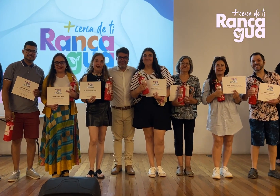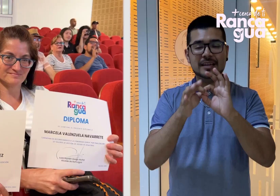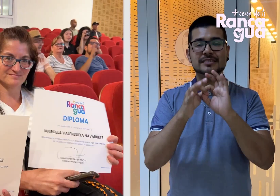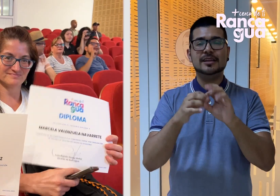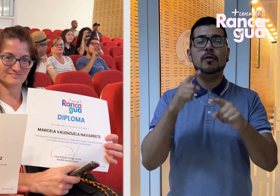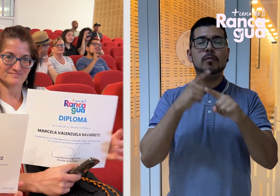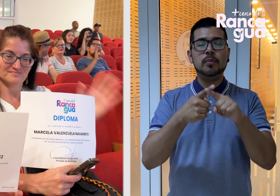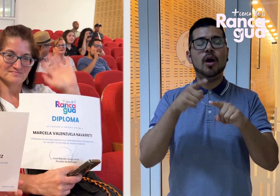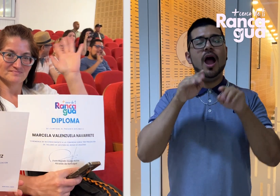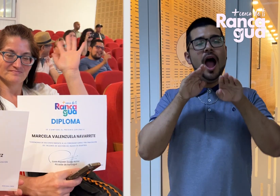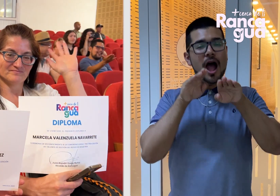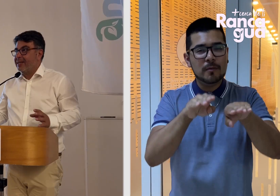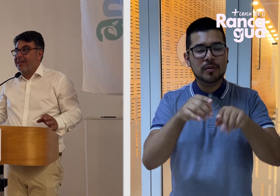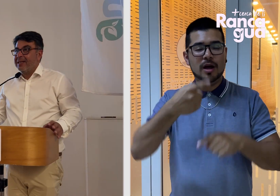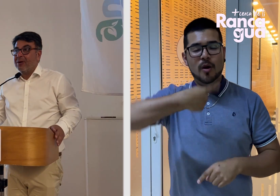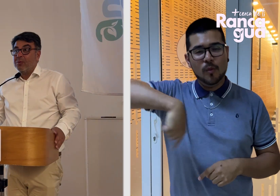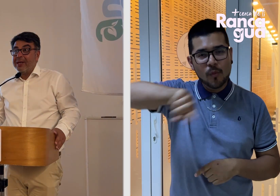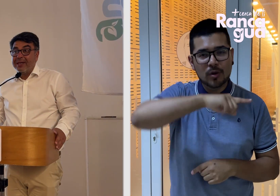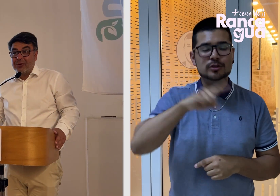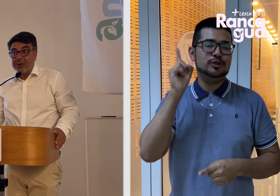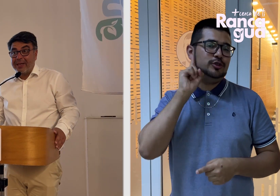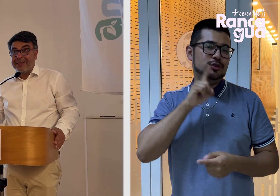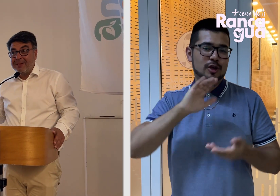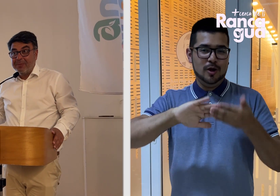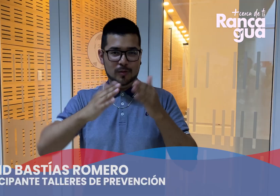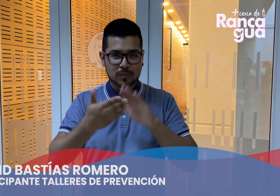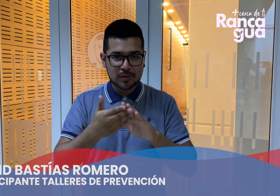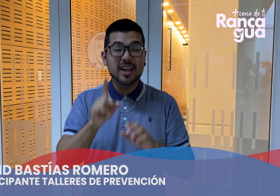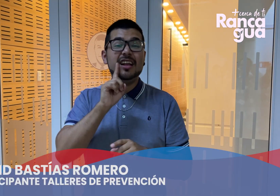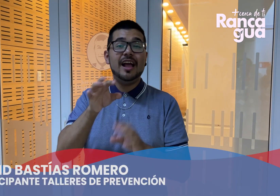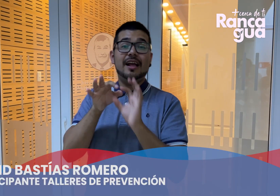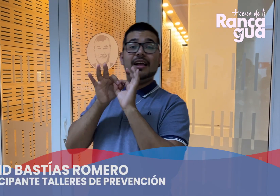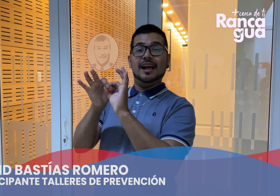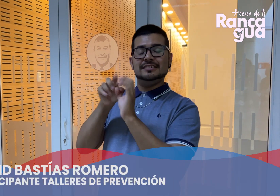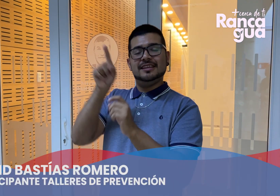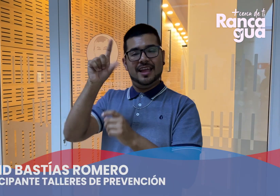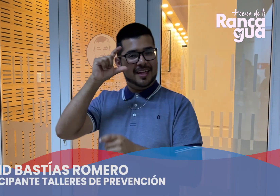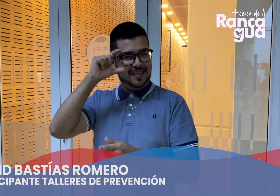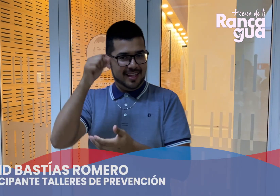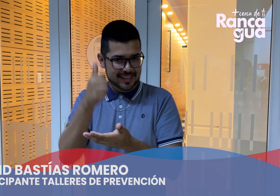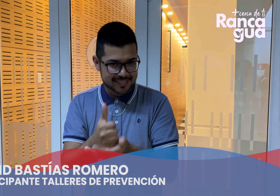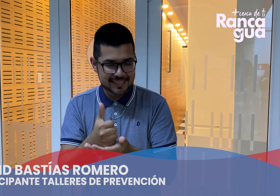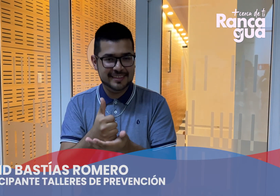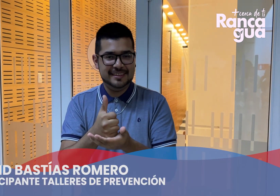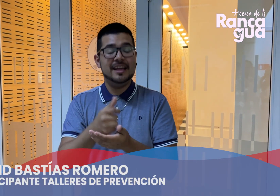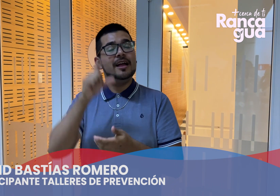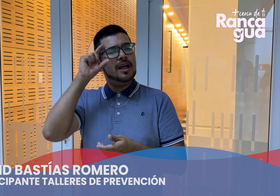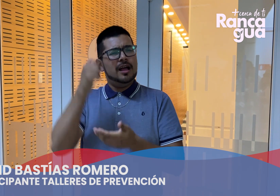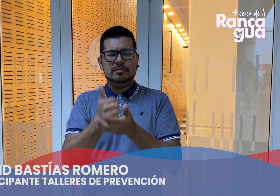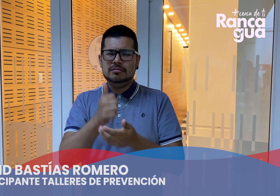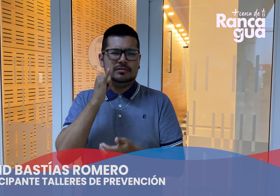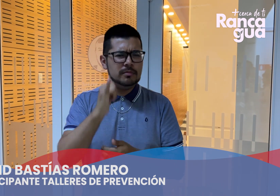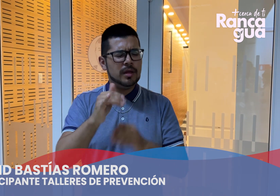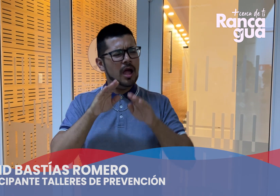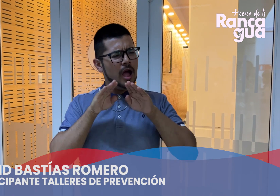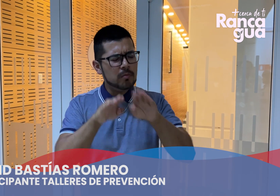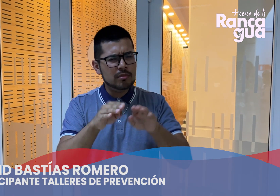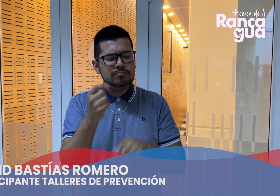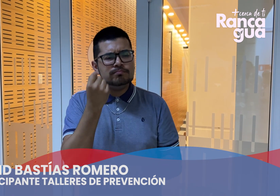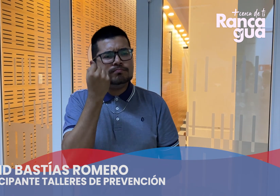Bueno, agradecemos por todo el apoyo y también por la comunidad sorda, quiero también darle las gracias a nuestro alcalde Juan Ramón que nos ha estado